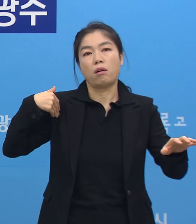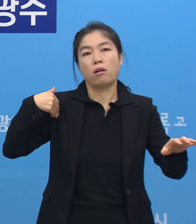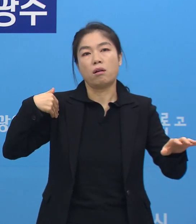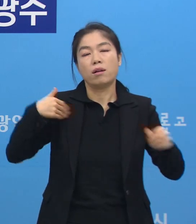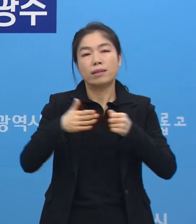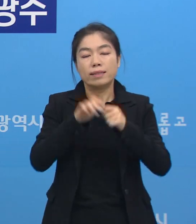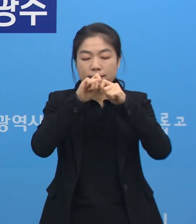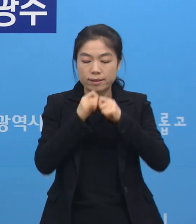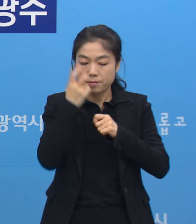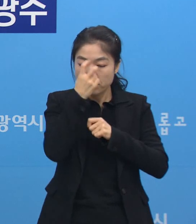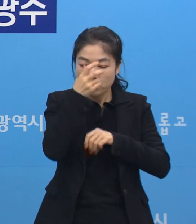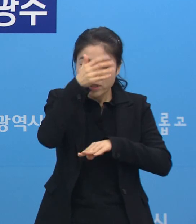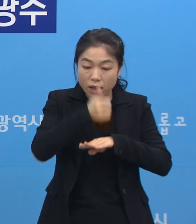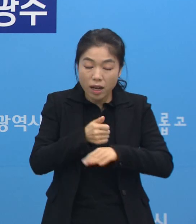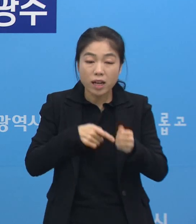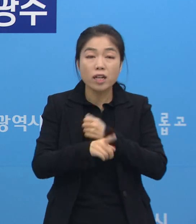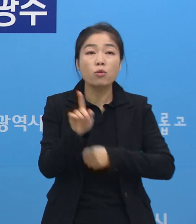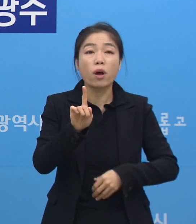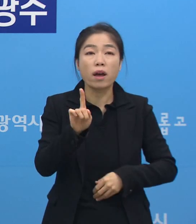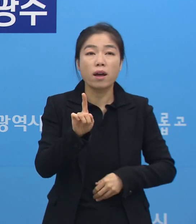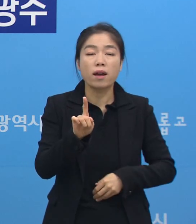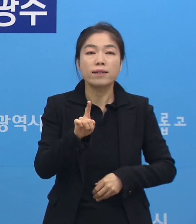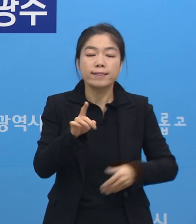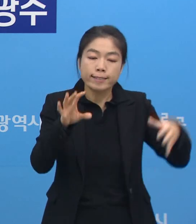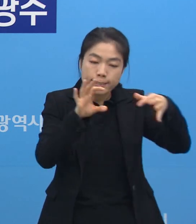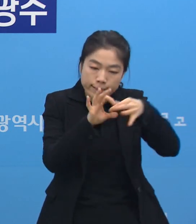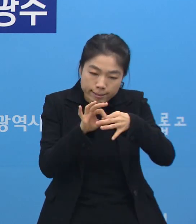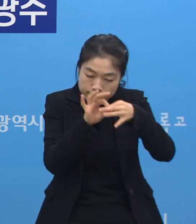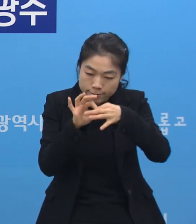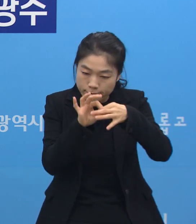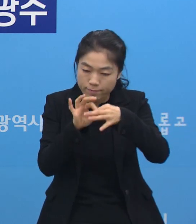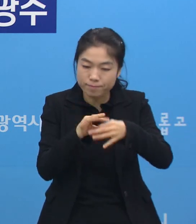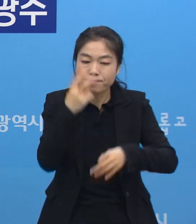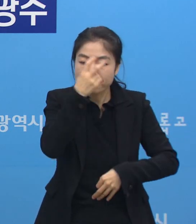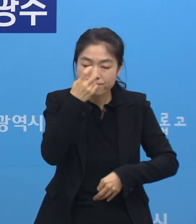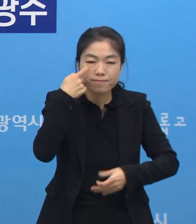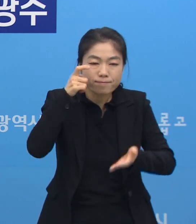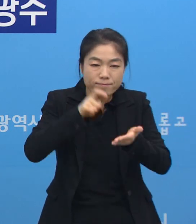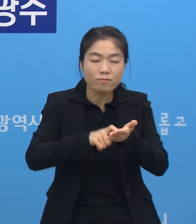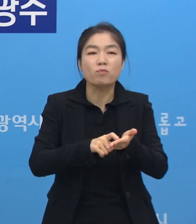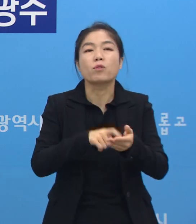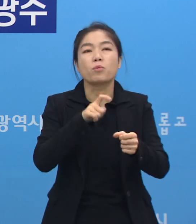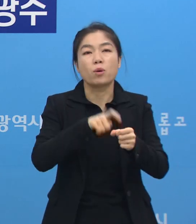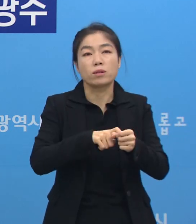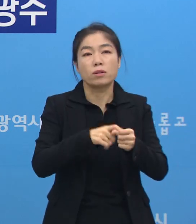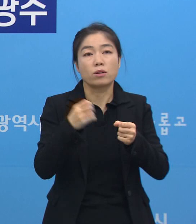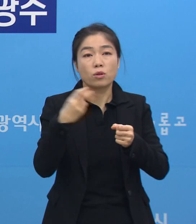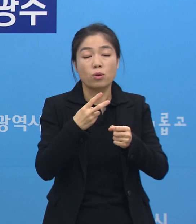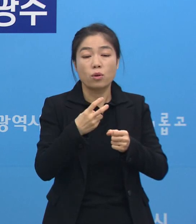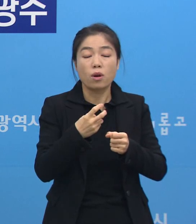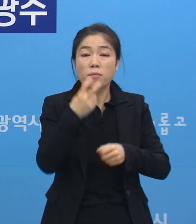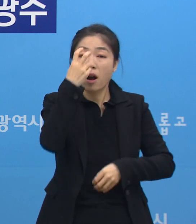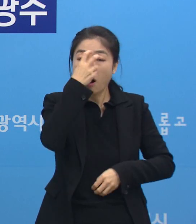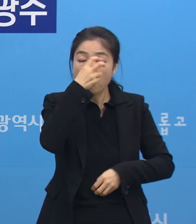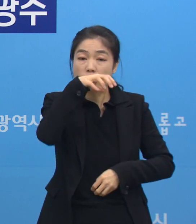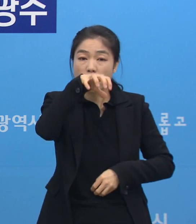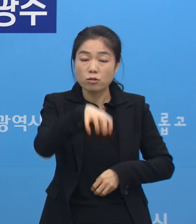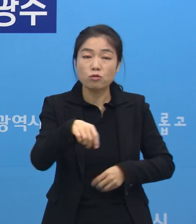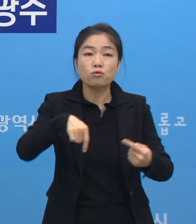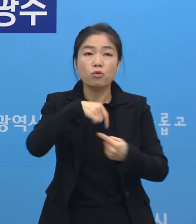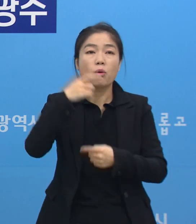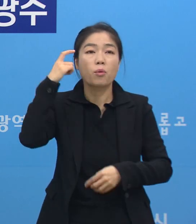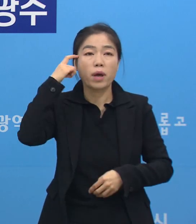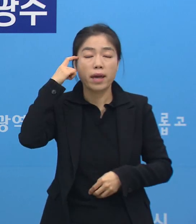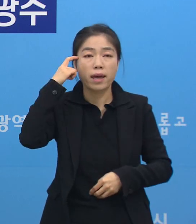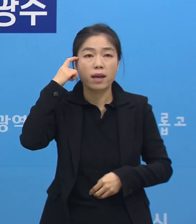저희들이 심층역학조사를 하는 이유도 그런 고리들을 더 찾으려고 하는 이유고요. 또 하나는 저희가 선별검사소를 운영하는